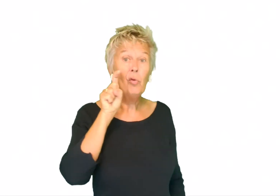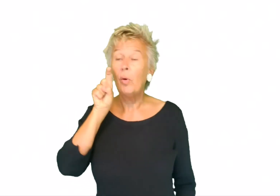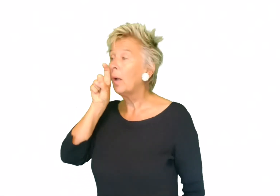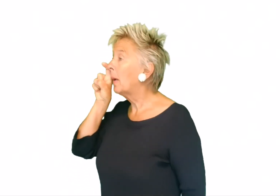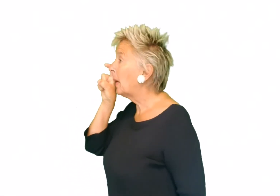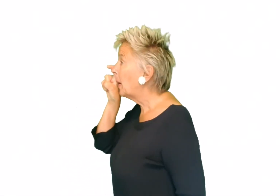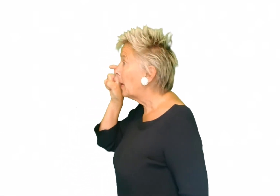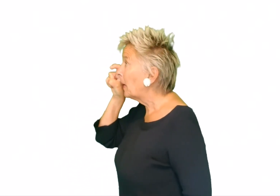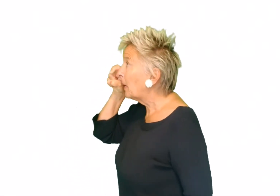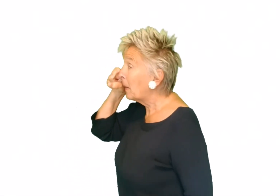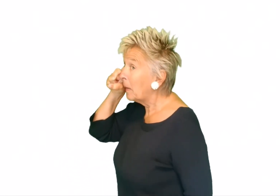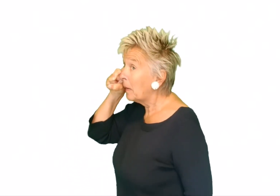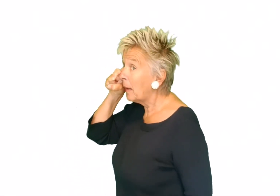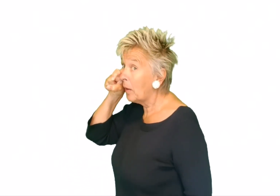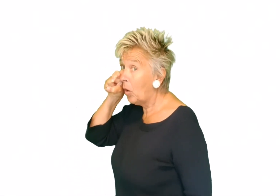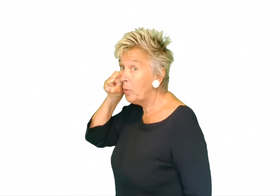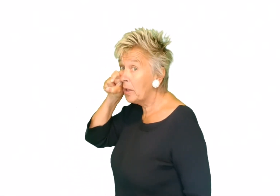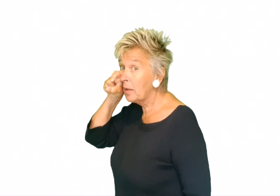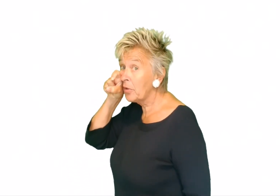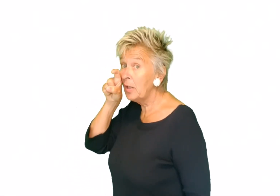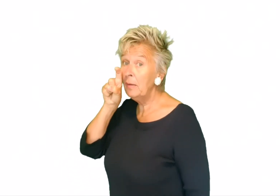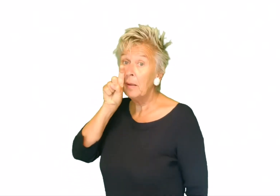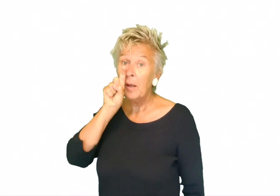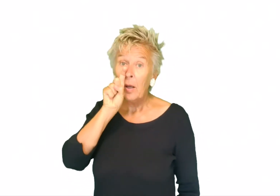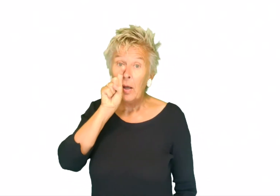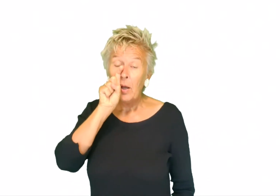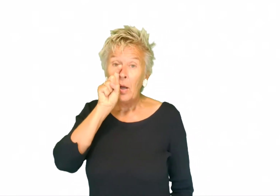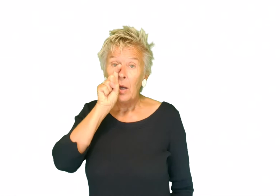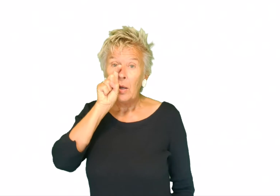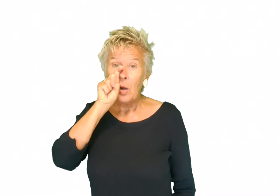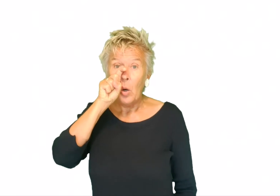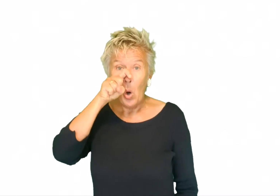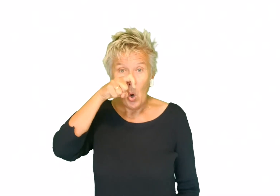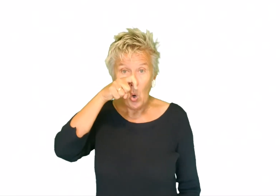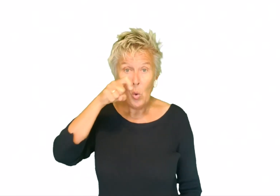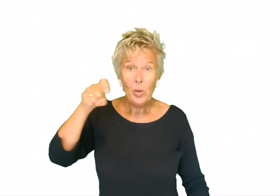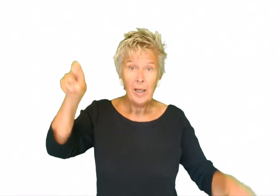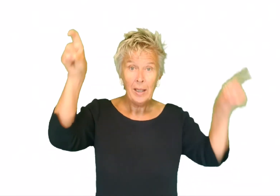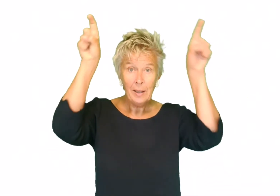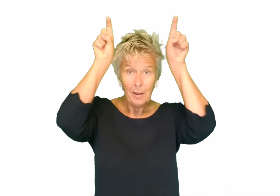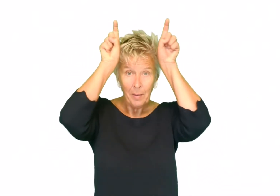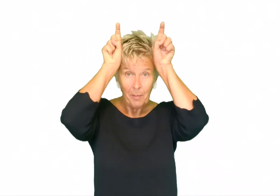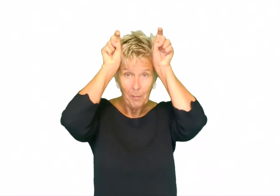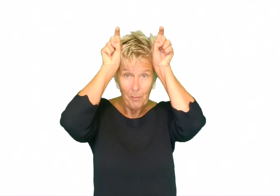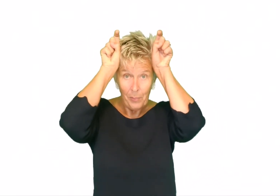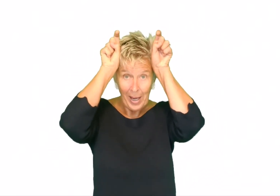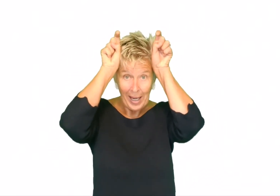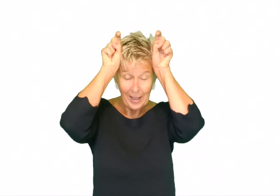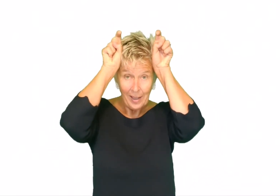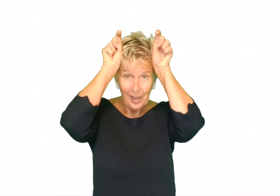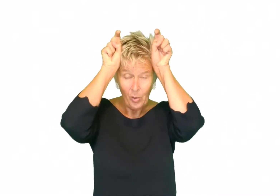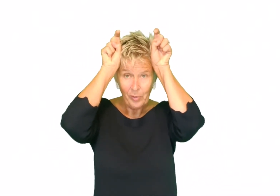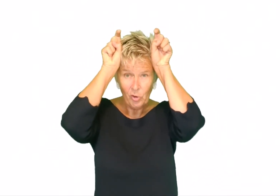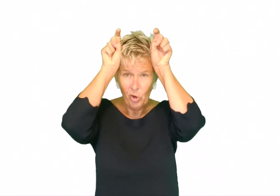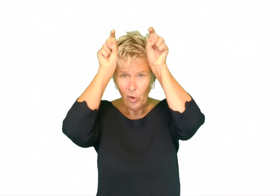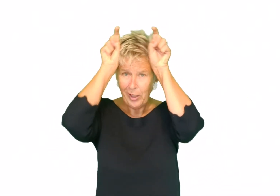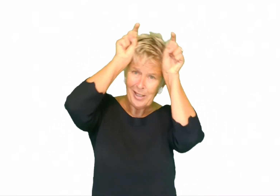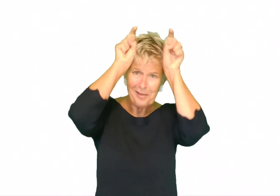voren. Ik hoop dat je het kan zien. Een honing bij. En omdat hij druk is,